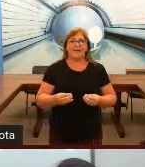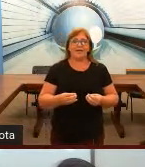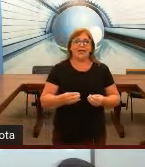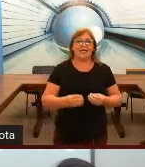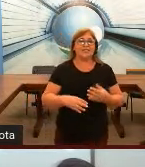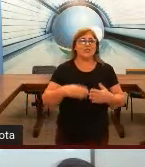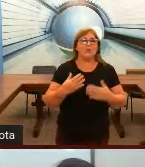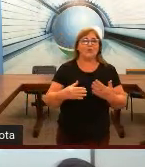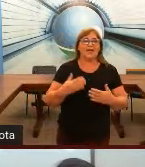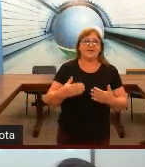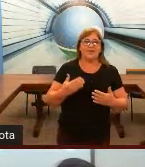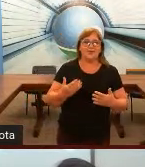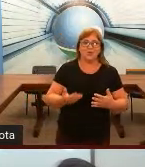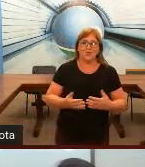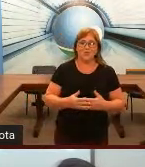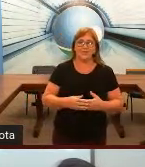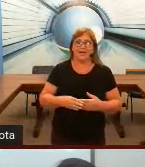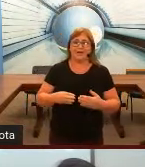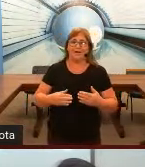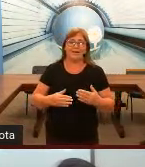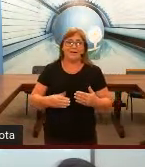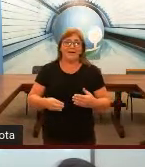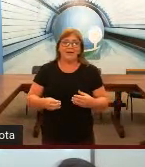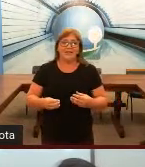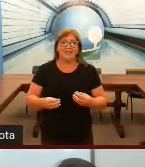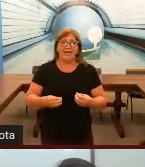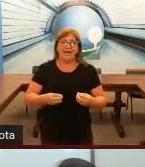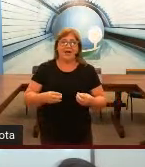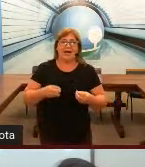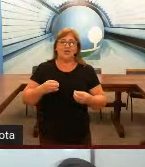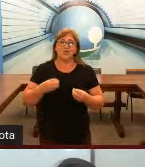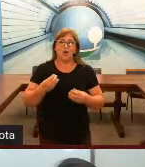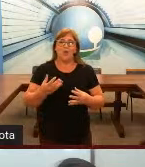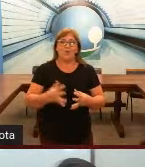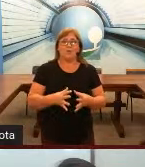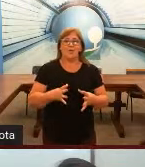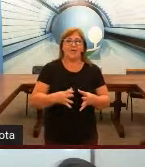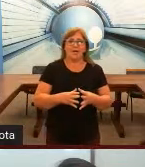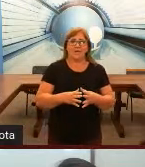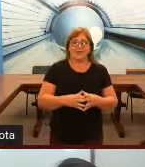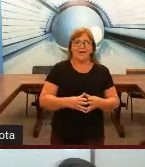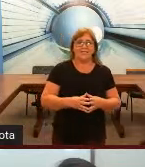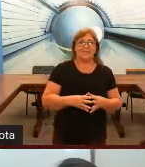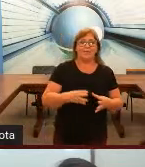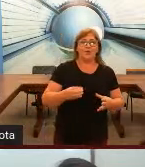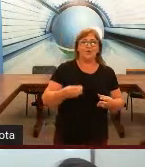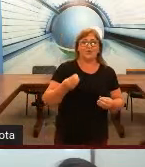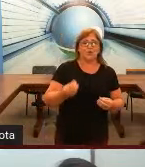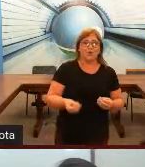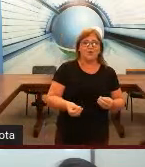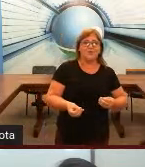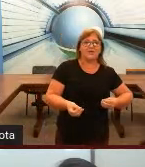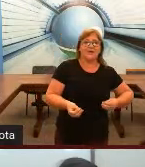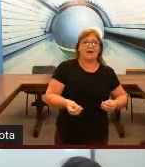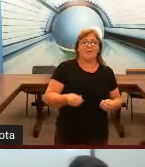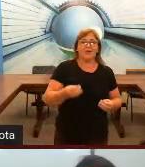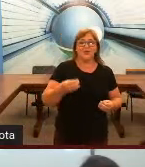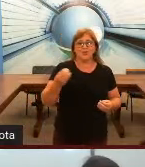acrescentou muito na vida dos surdos. Ela ajudou muito. Por que que acontece? Muitos surdos, a maioria dos